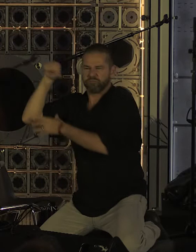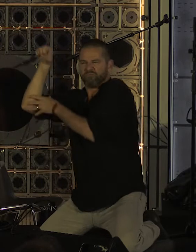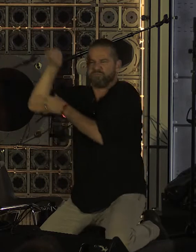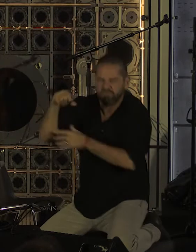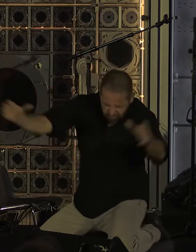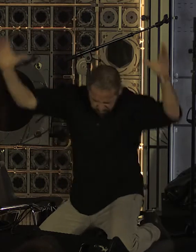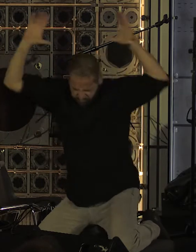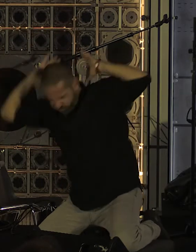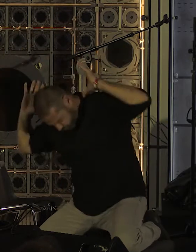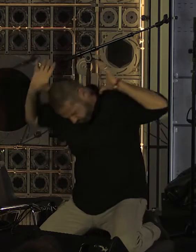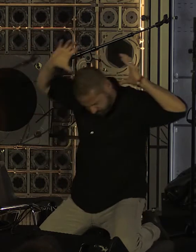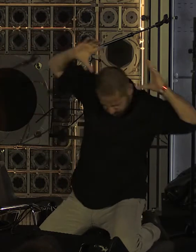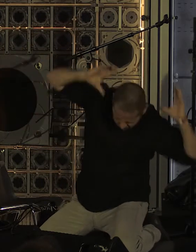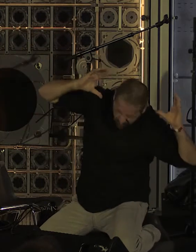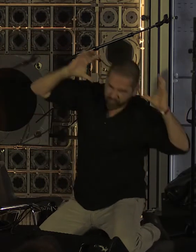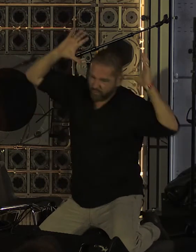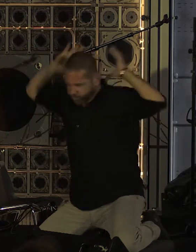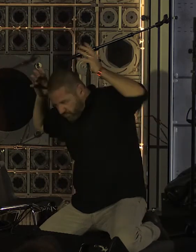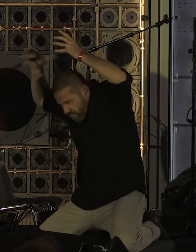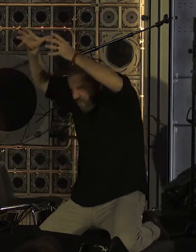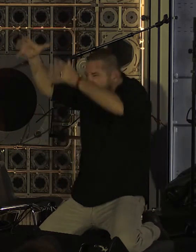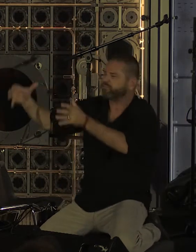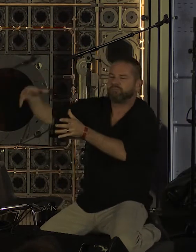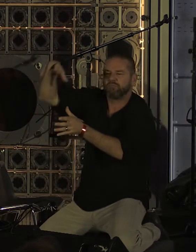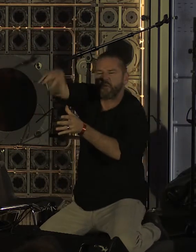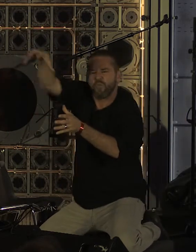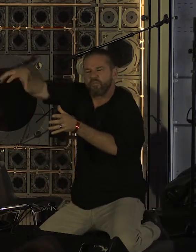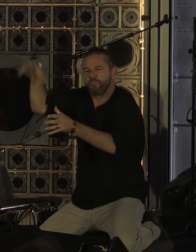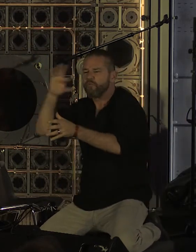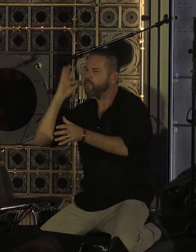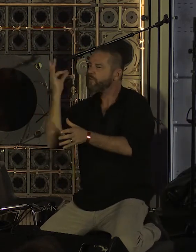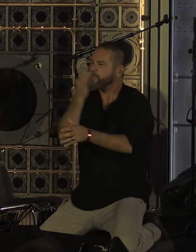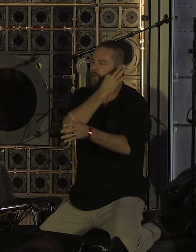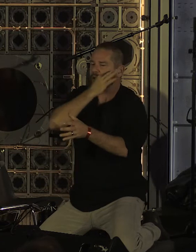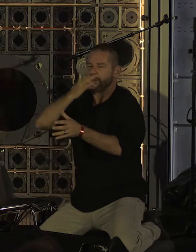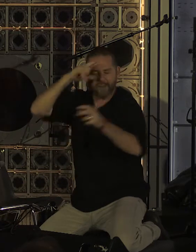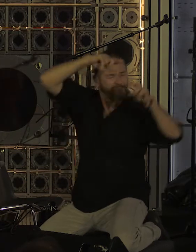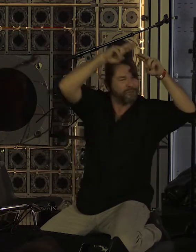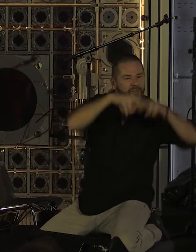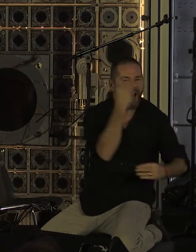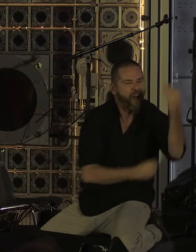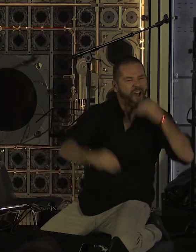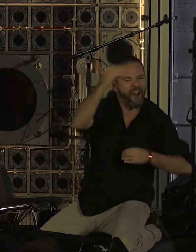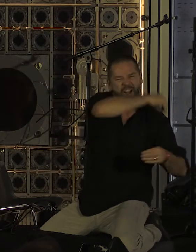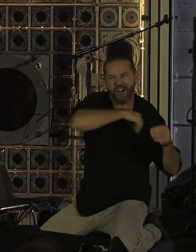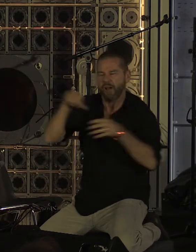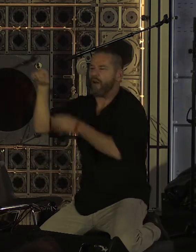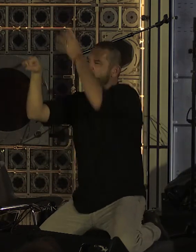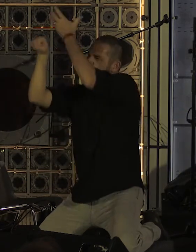plantes de pieds calciaux Et des souvenirs criants de nourriture Posent leur corps abattus Sur les plus